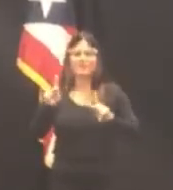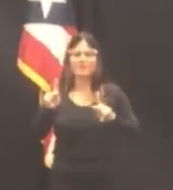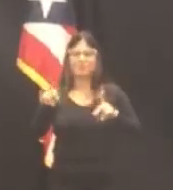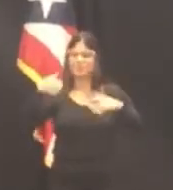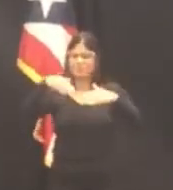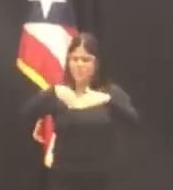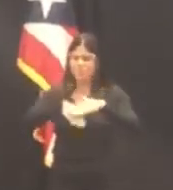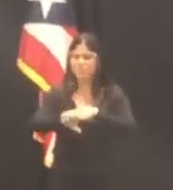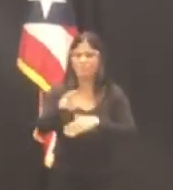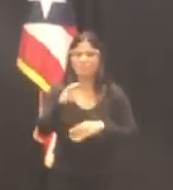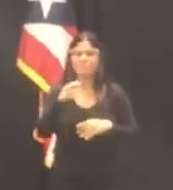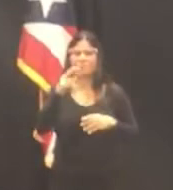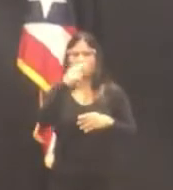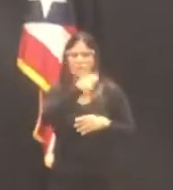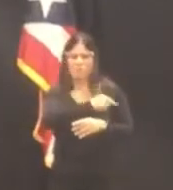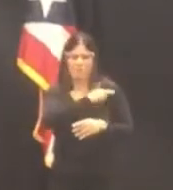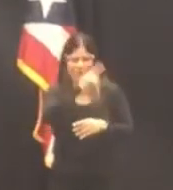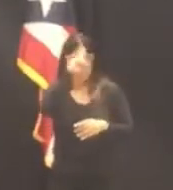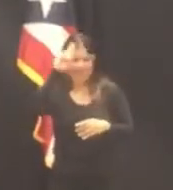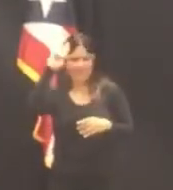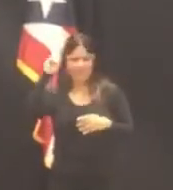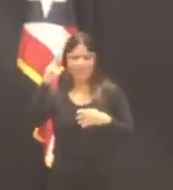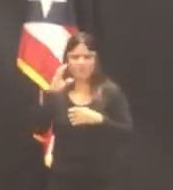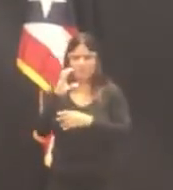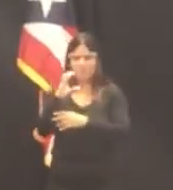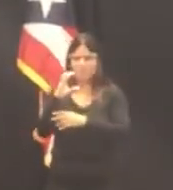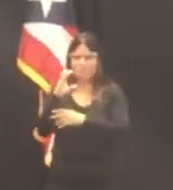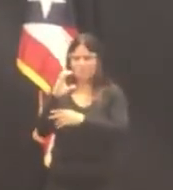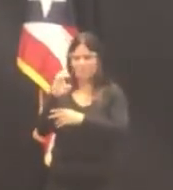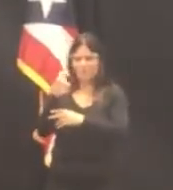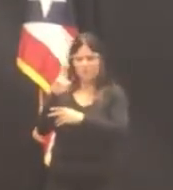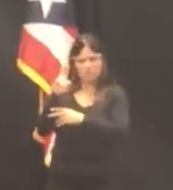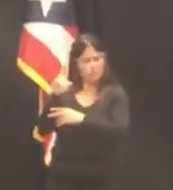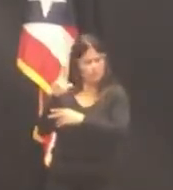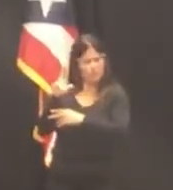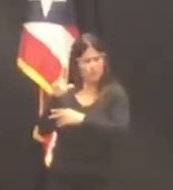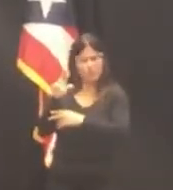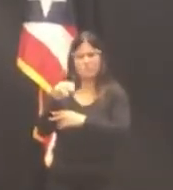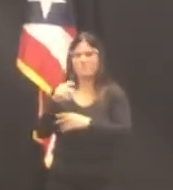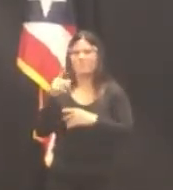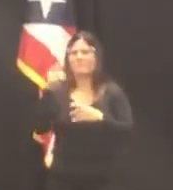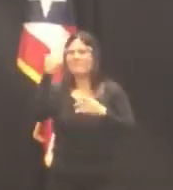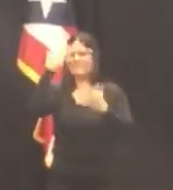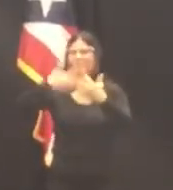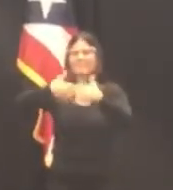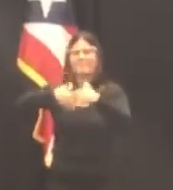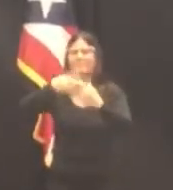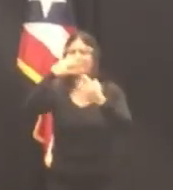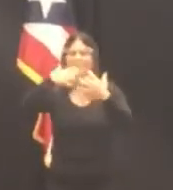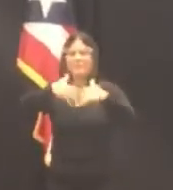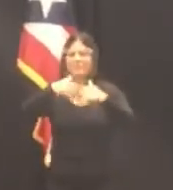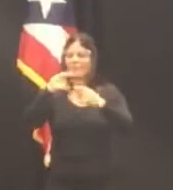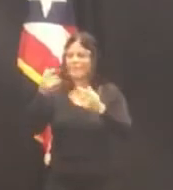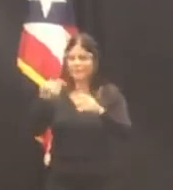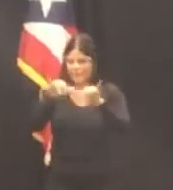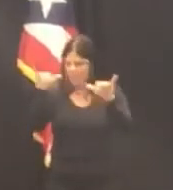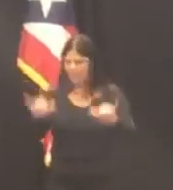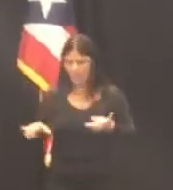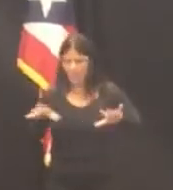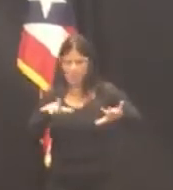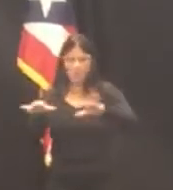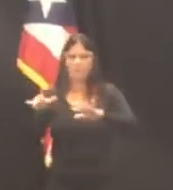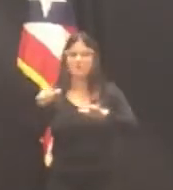están en cuidado intensivo y los que están en ventilador, no podemos bajar la guardia. De igual manera,